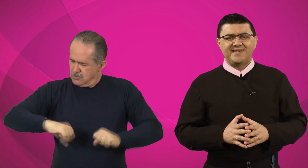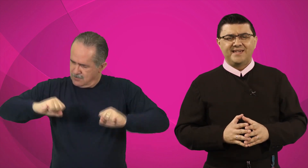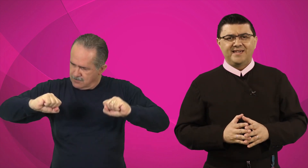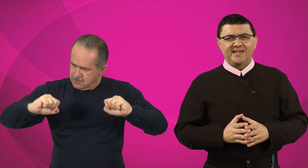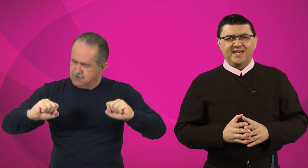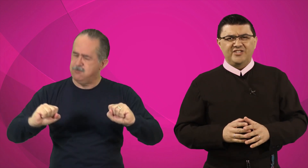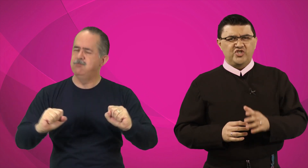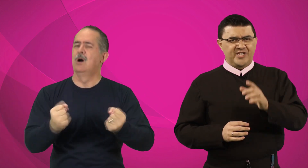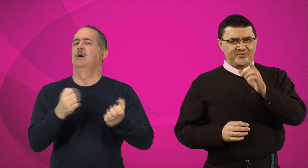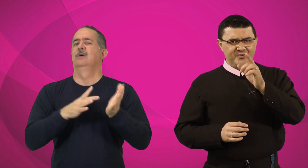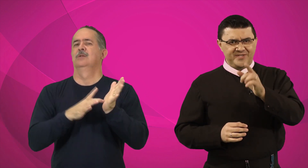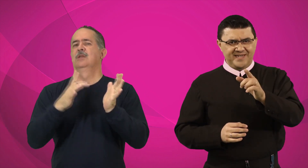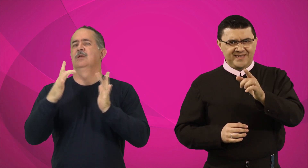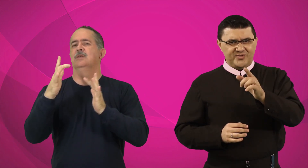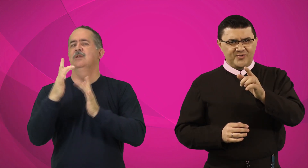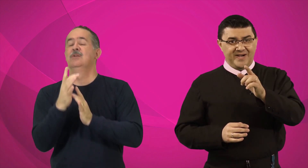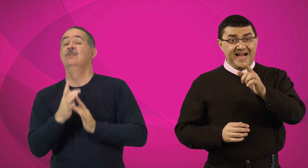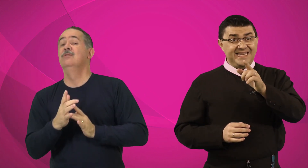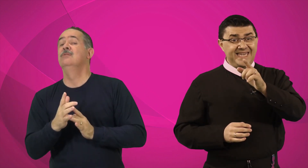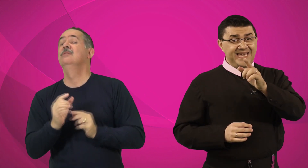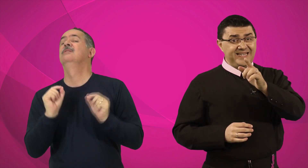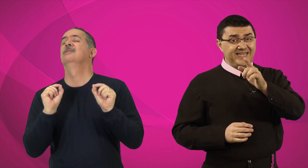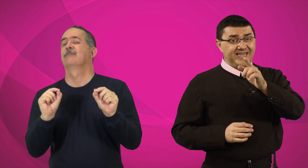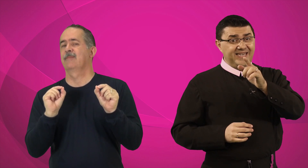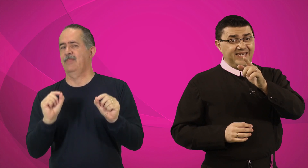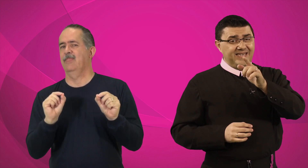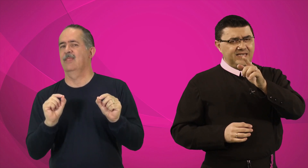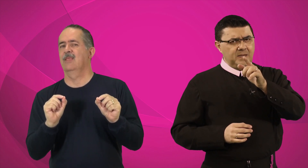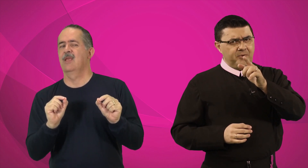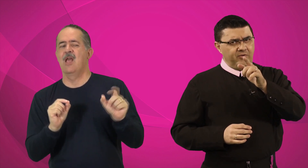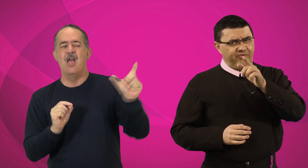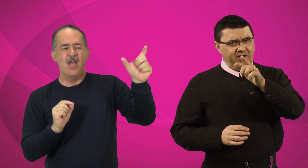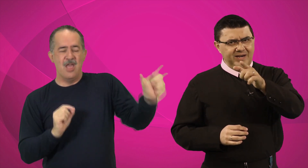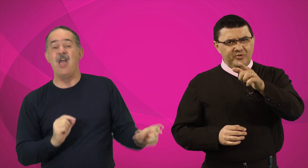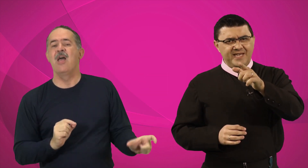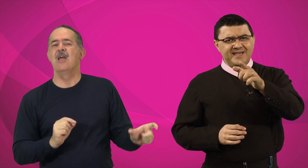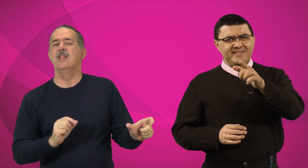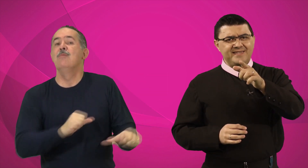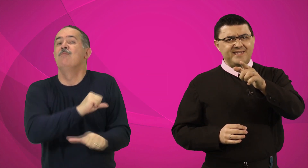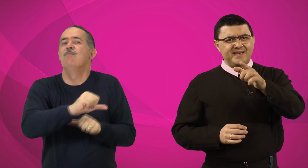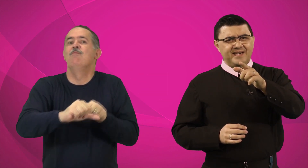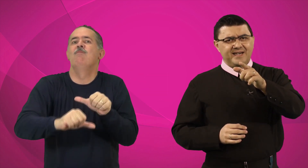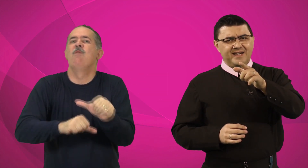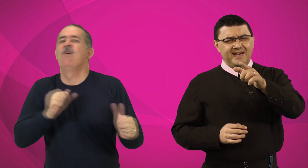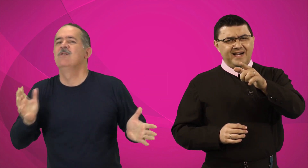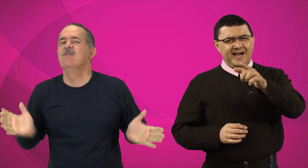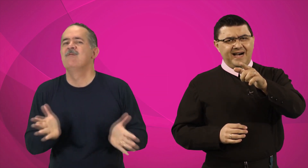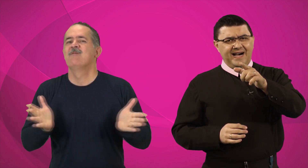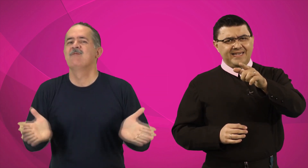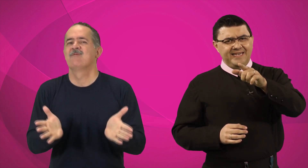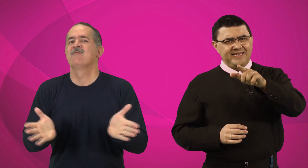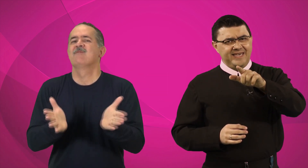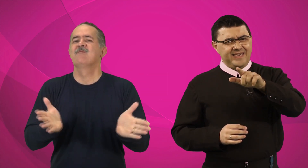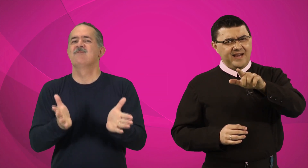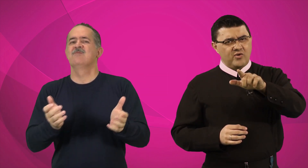de Jesus Cristo, aquele que provoca mudanças, aquele que quer